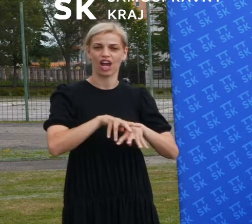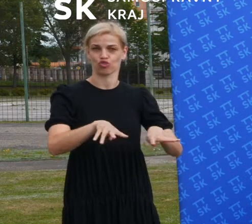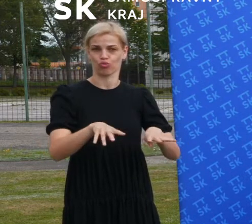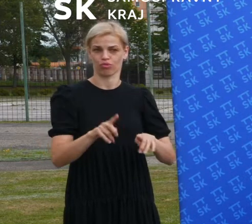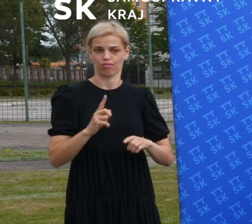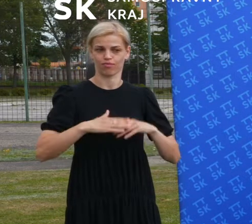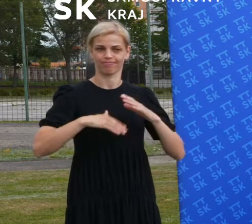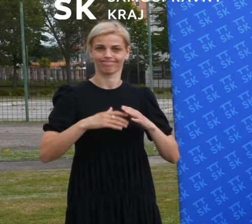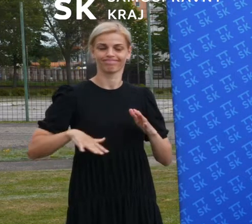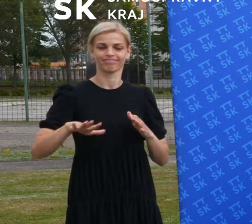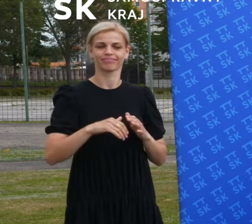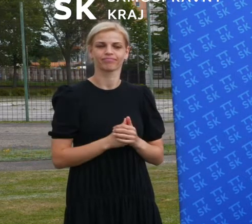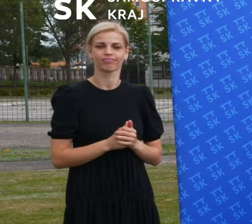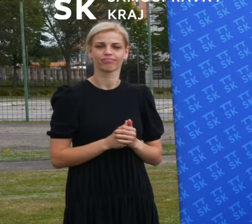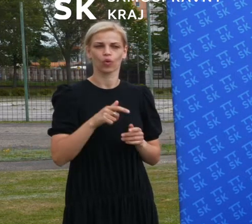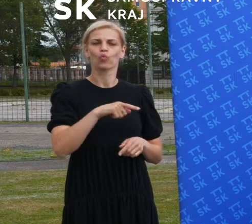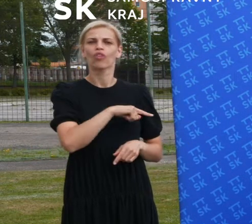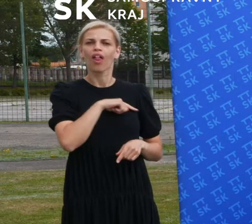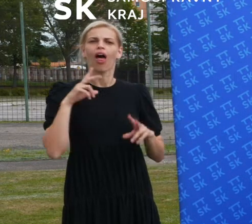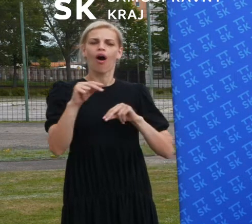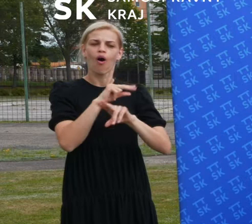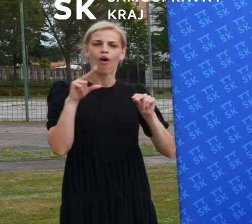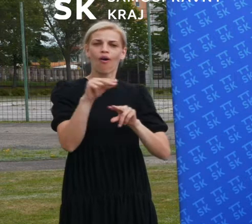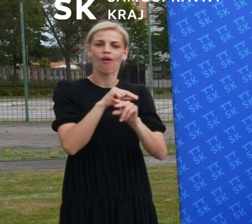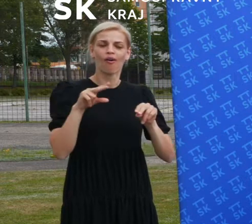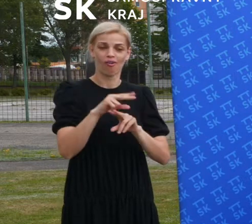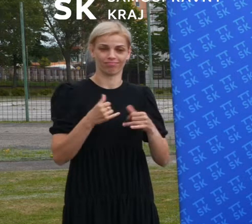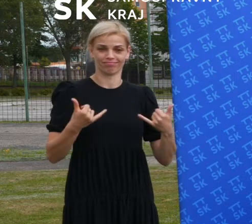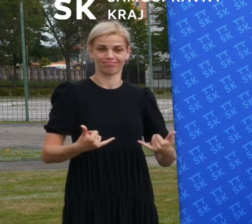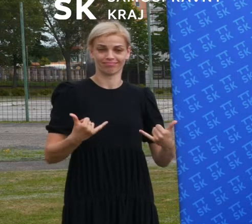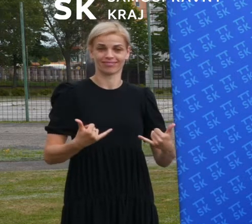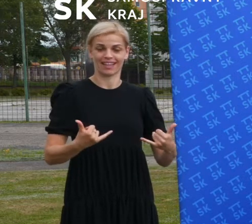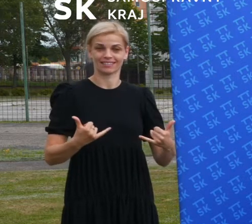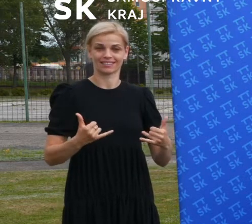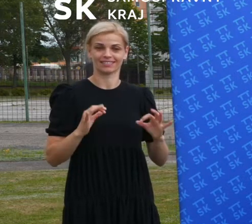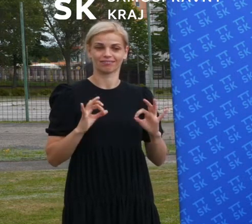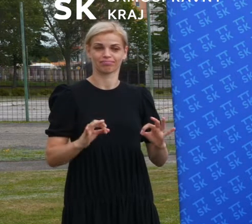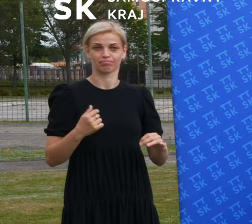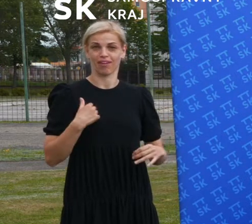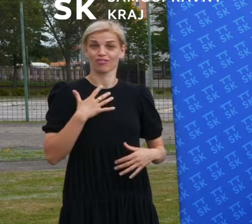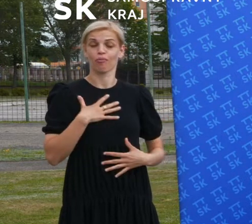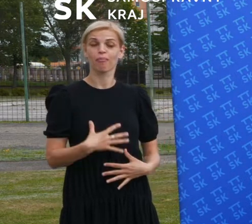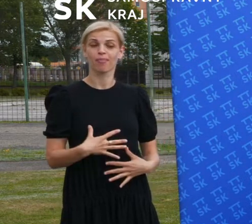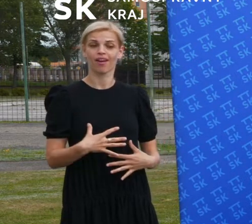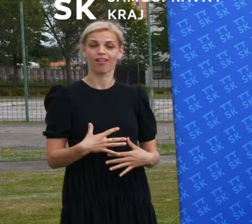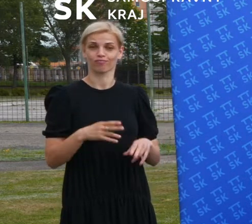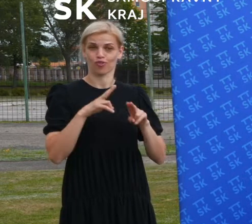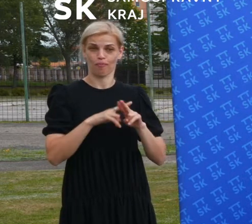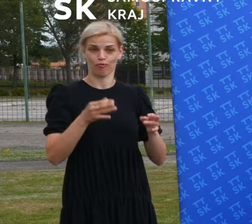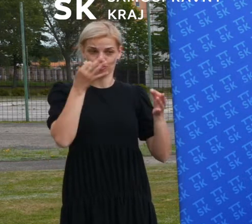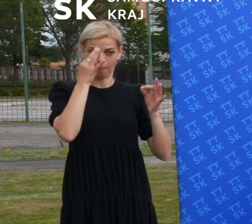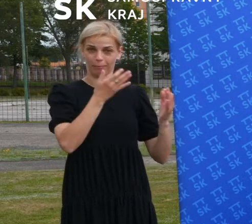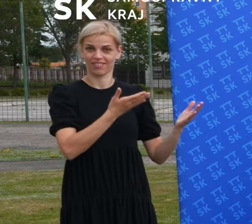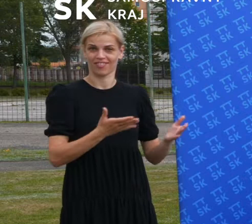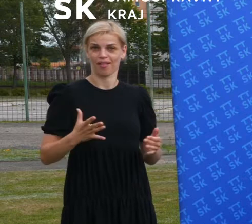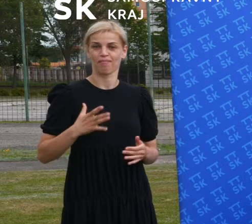O tomto sa dlhší čas rozprávalo. Dnes som rád, že ťa môžem privítať a